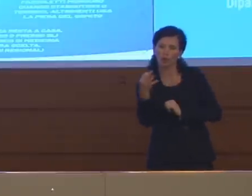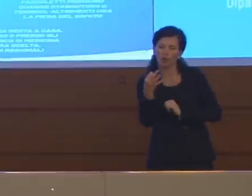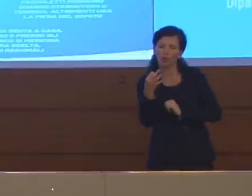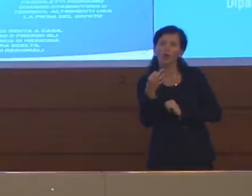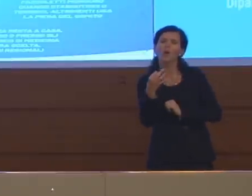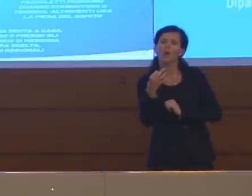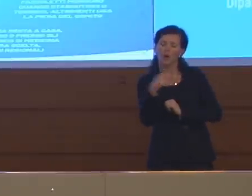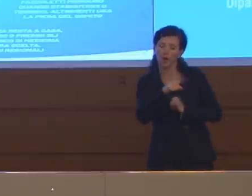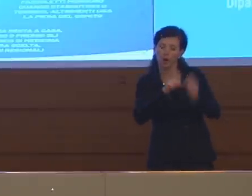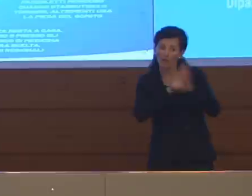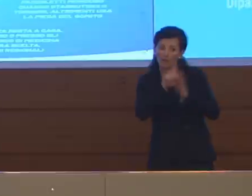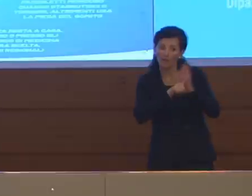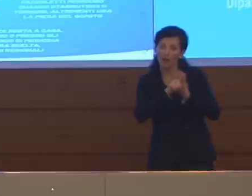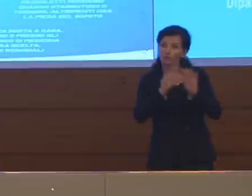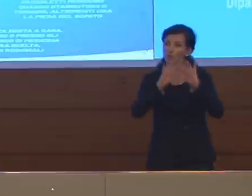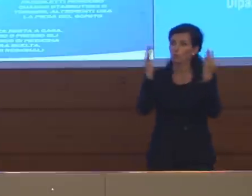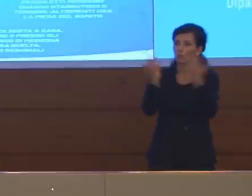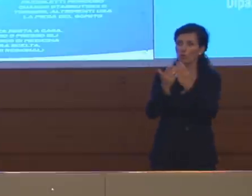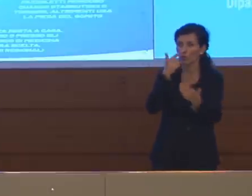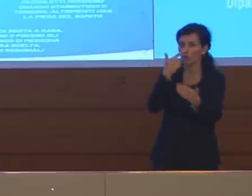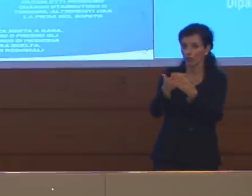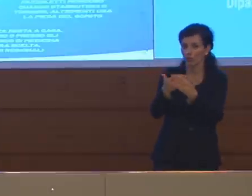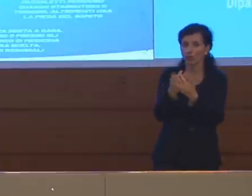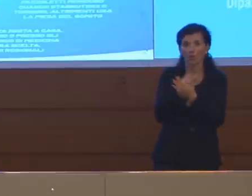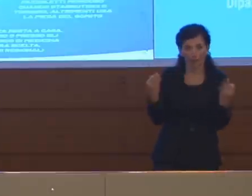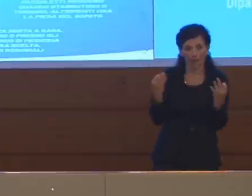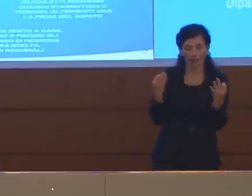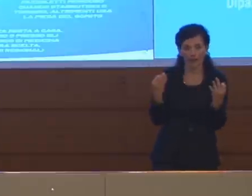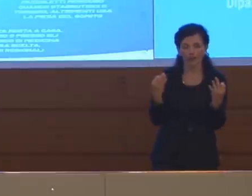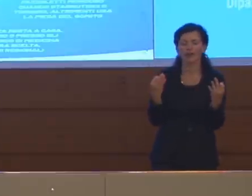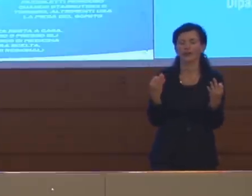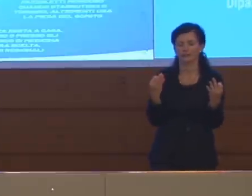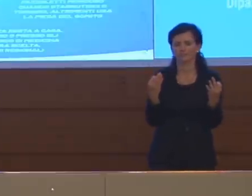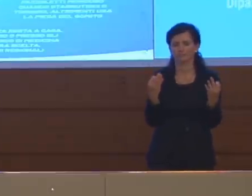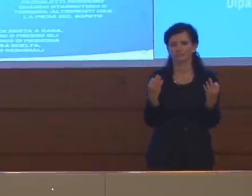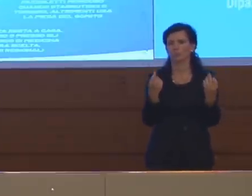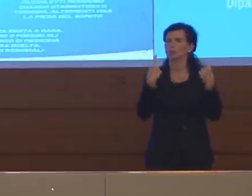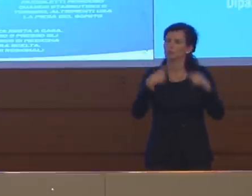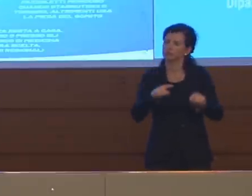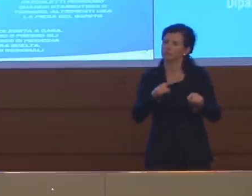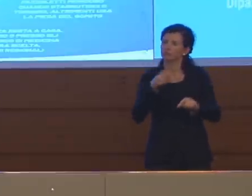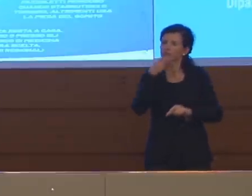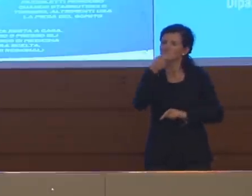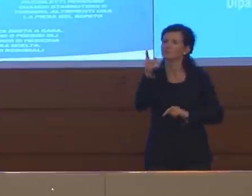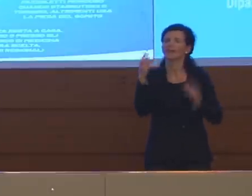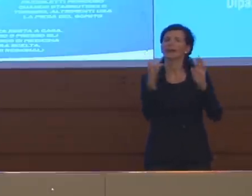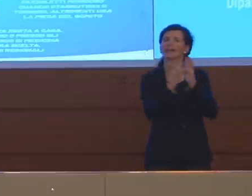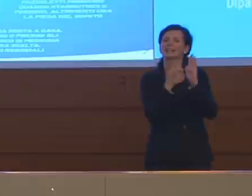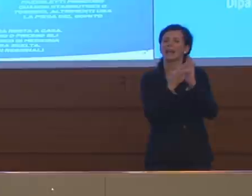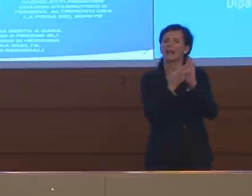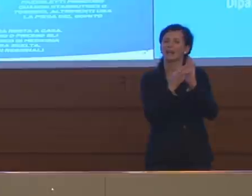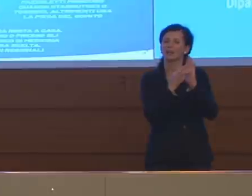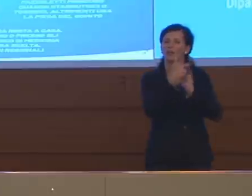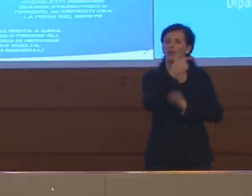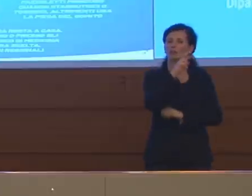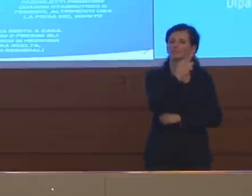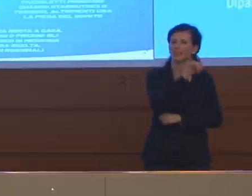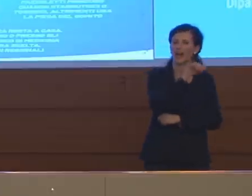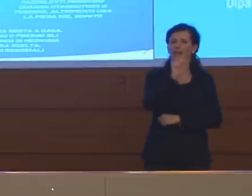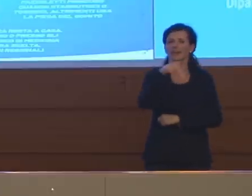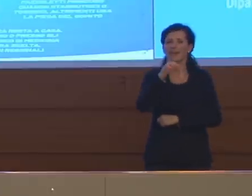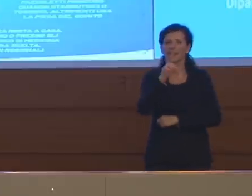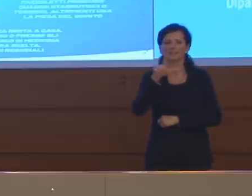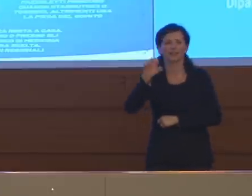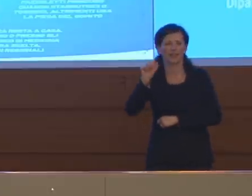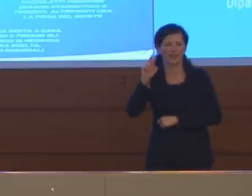misura poi nel mondo reale mi comporta. Questa è in qualche modo la spiegazione se vuole molto semplificata dal punto di vista